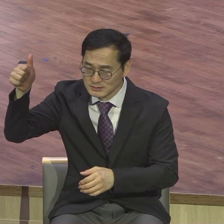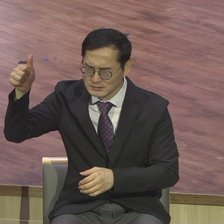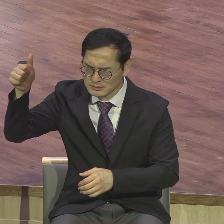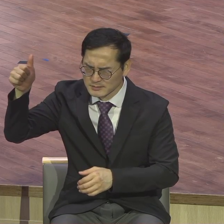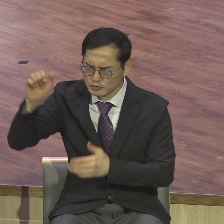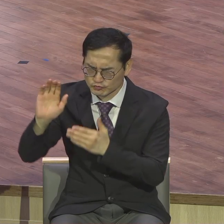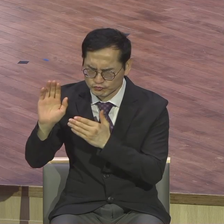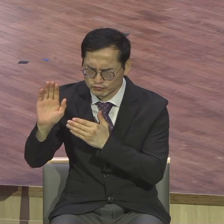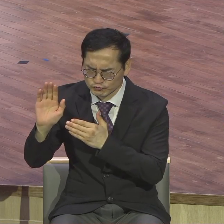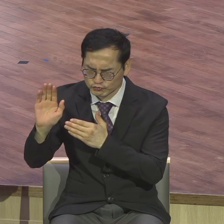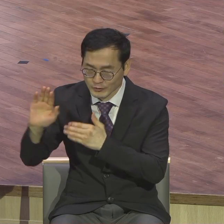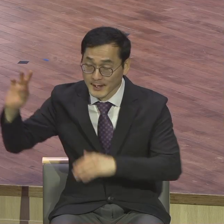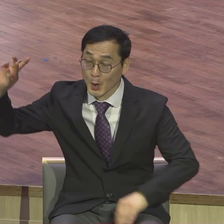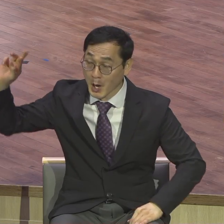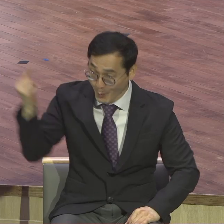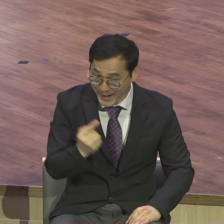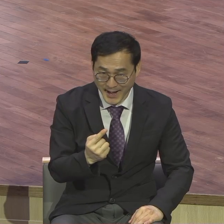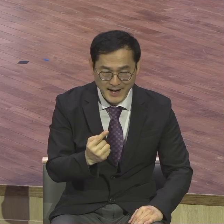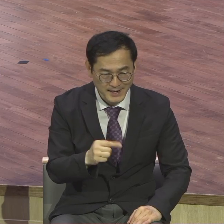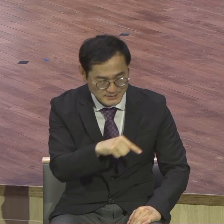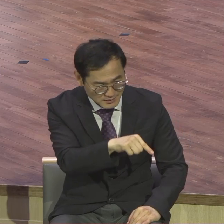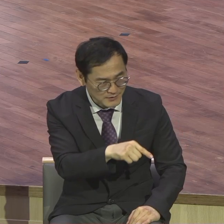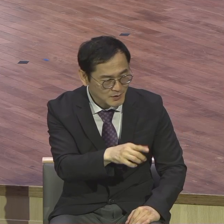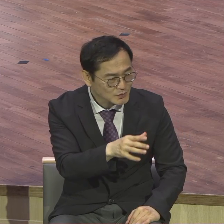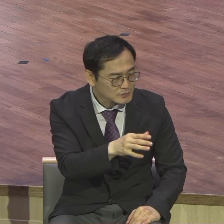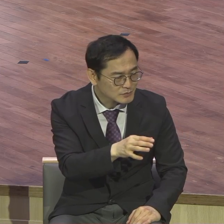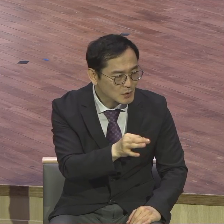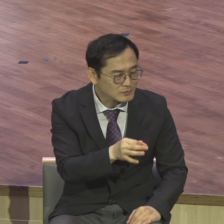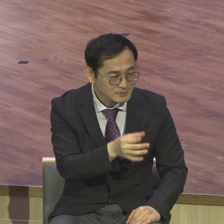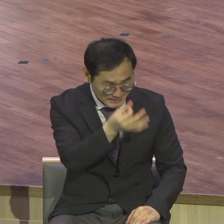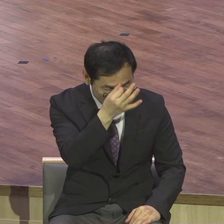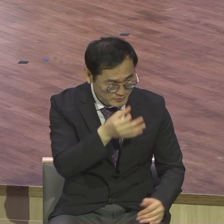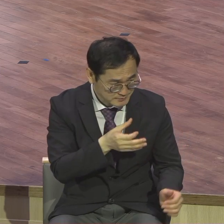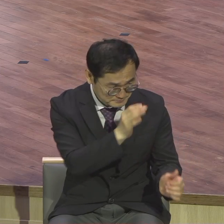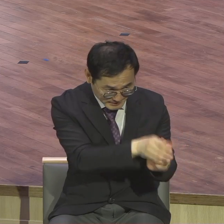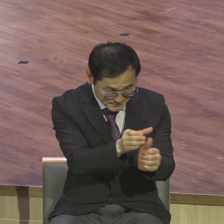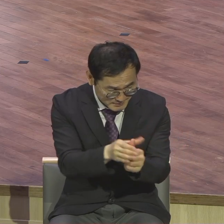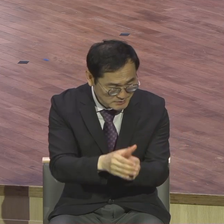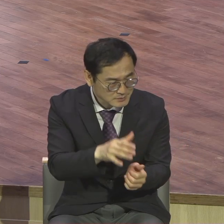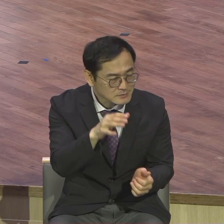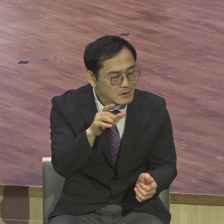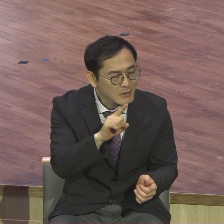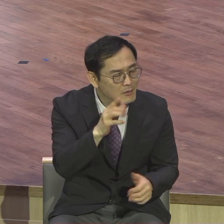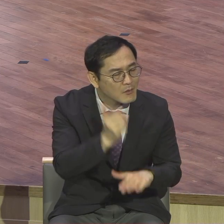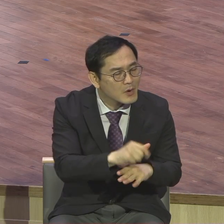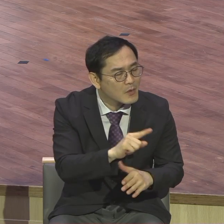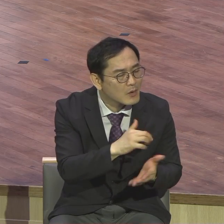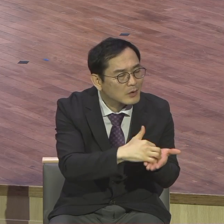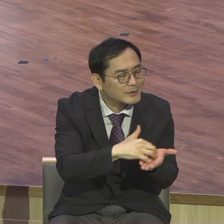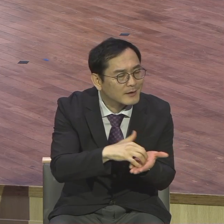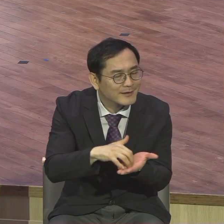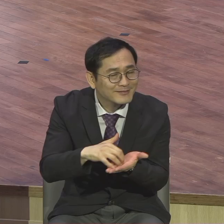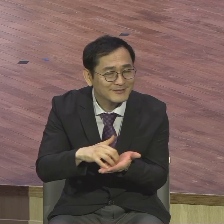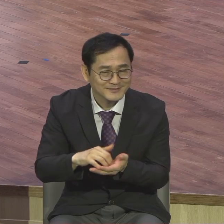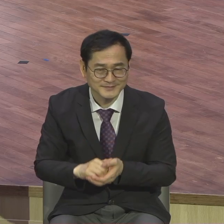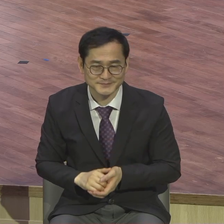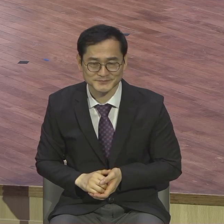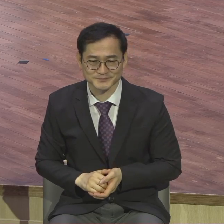시간표가 있다는 사실을 알아야 됩니다 본문에 보면서 다스달란트와 두달란트를 받았던 종은